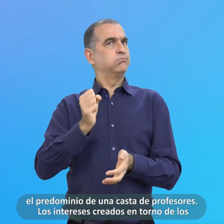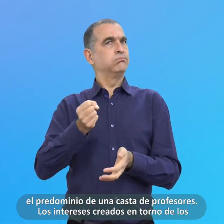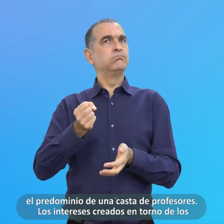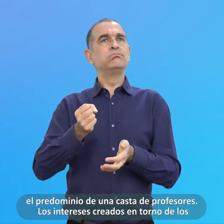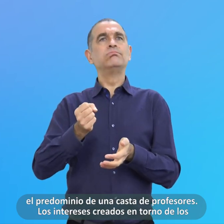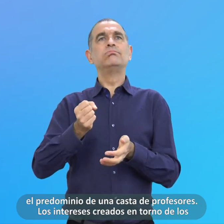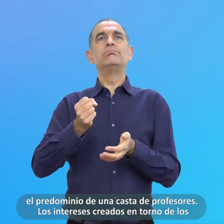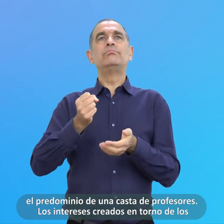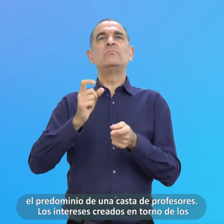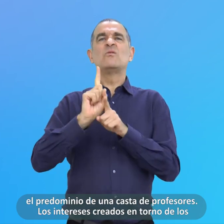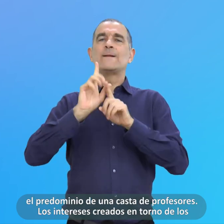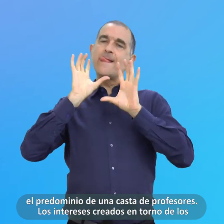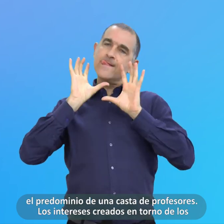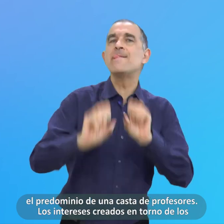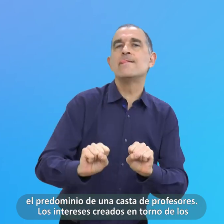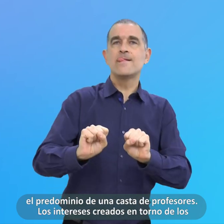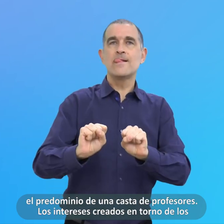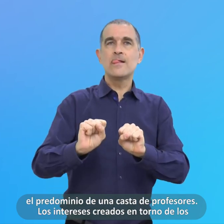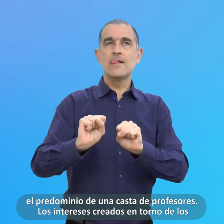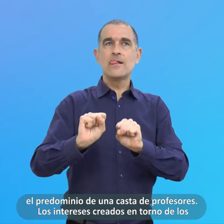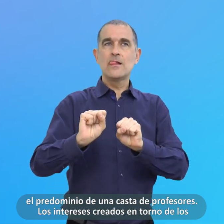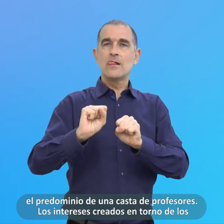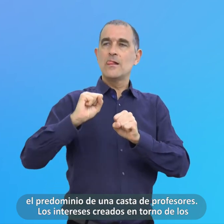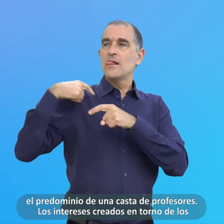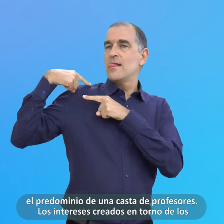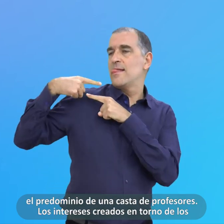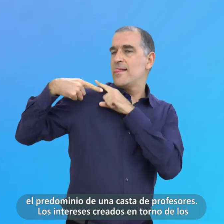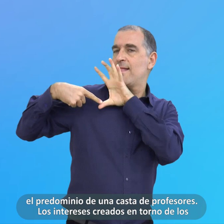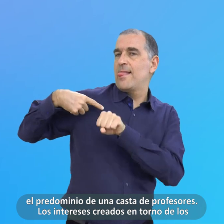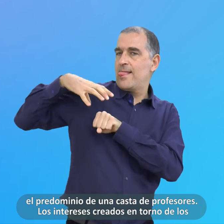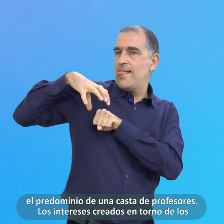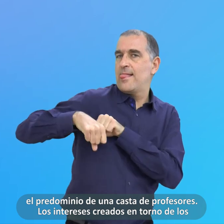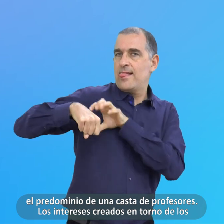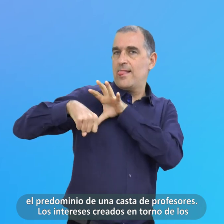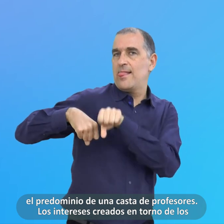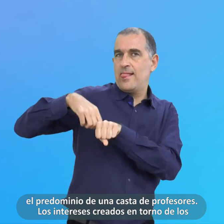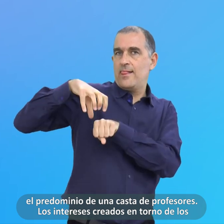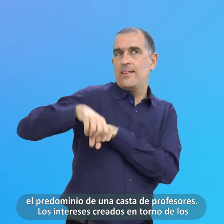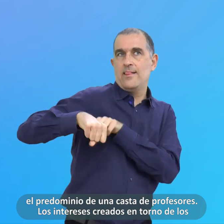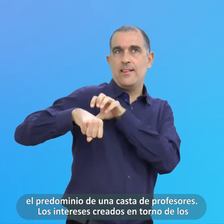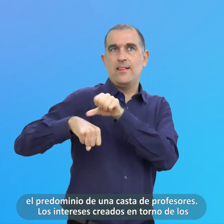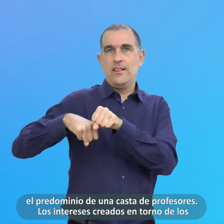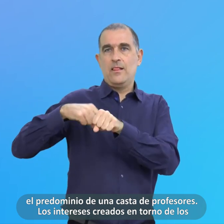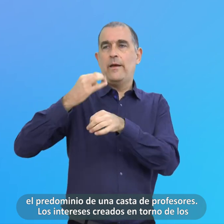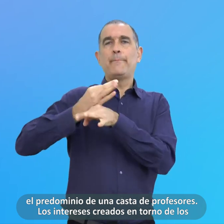De una Casta De profesores Los Intereses